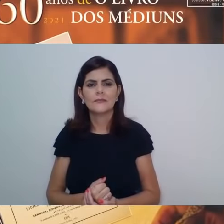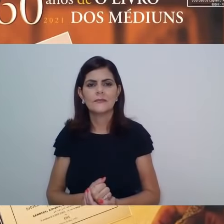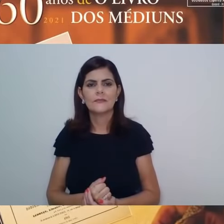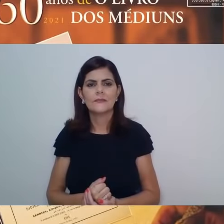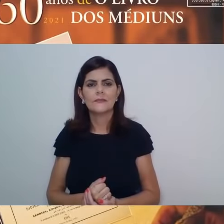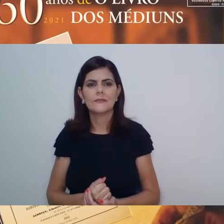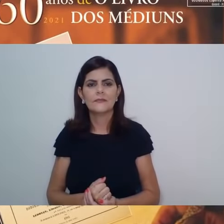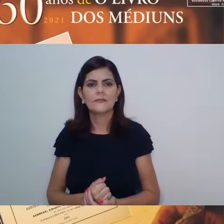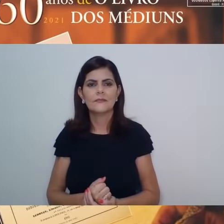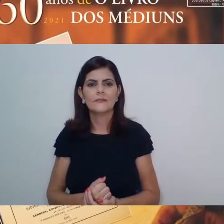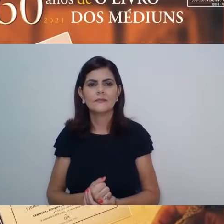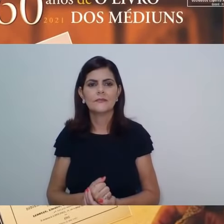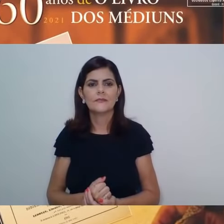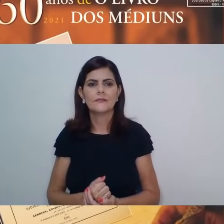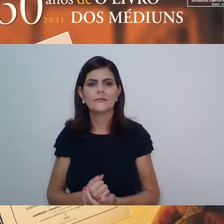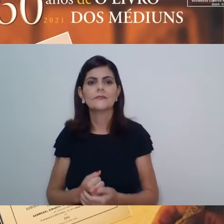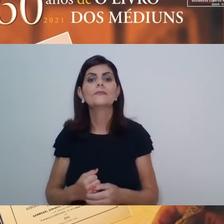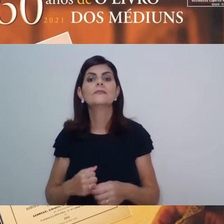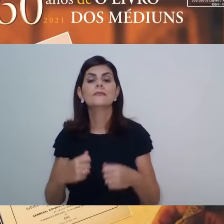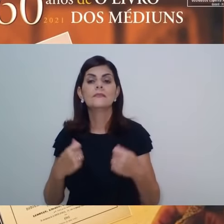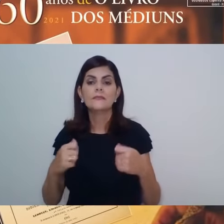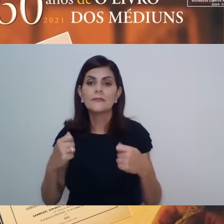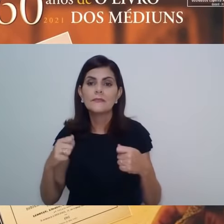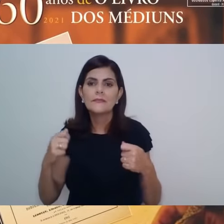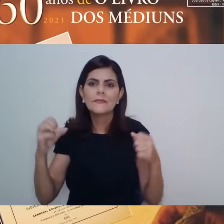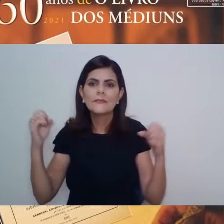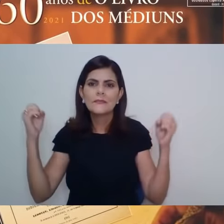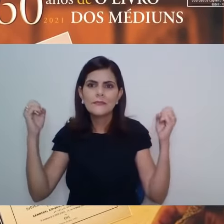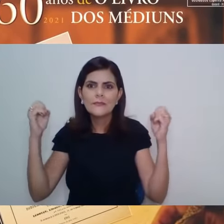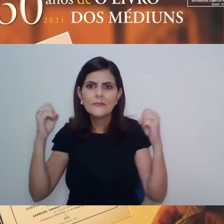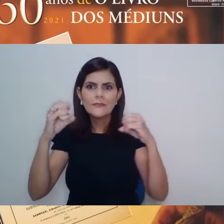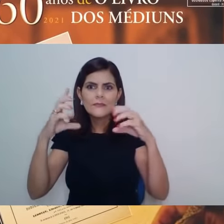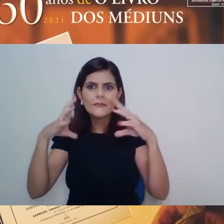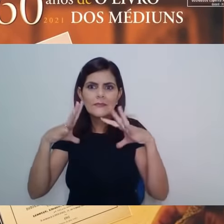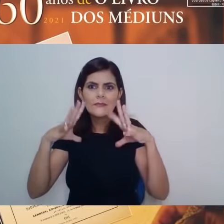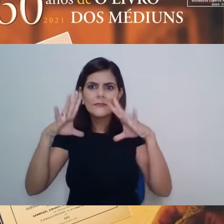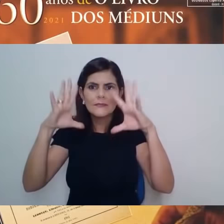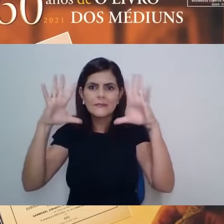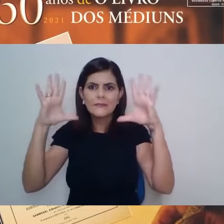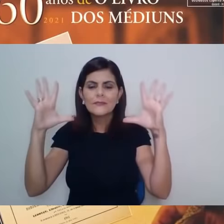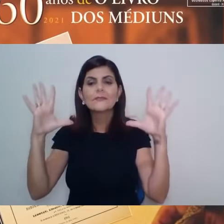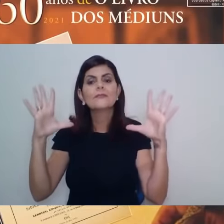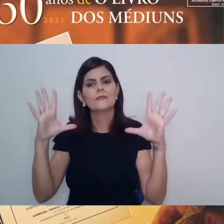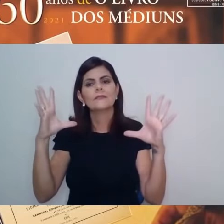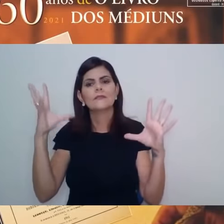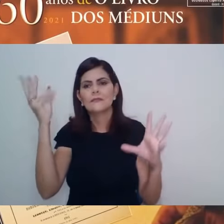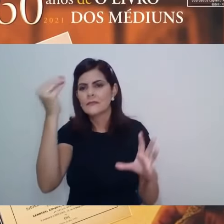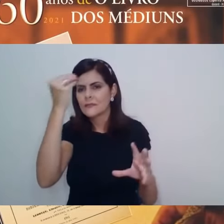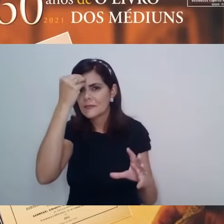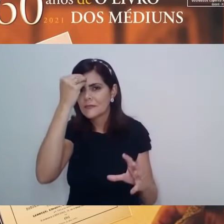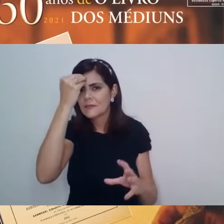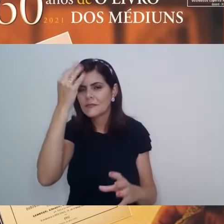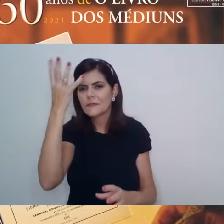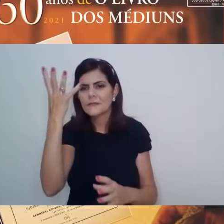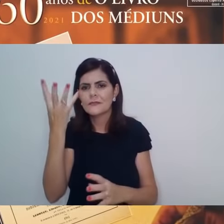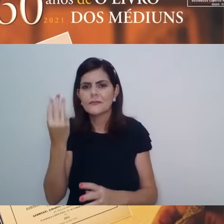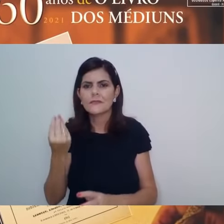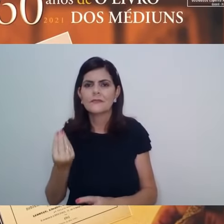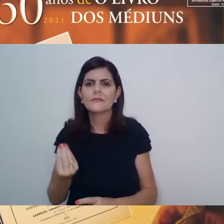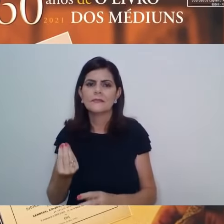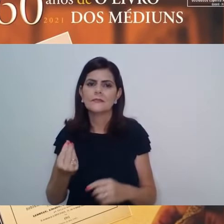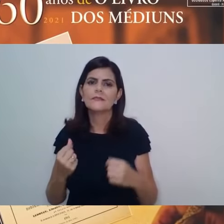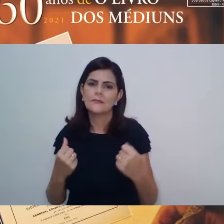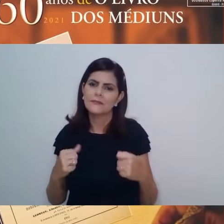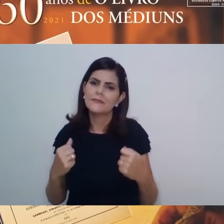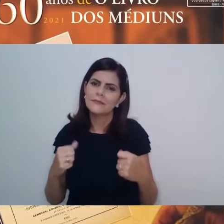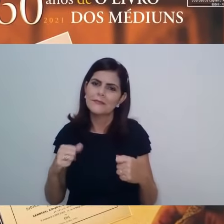digamos, nesse repositório de luz que o médium poderá ofertar aos espíritos que irão utilizá-lo para